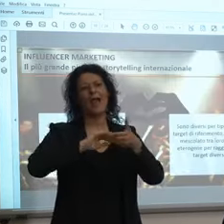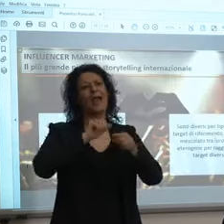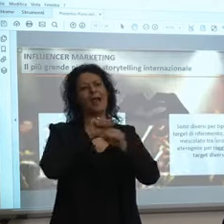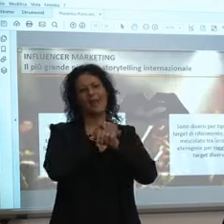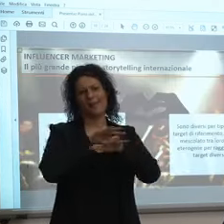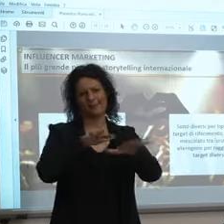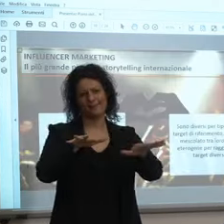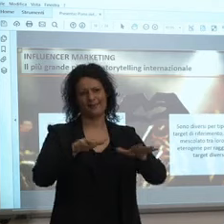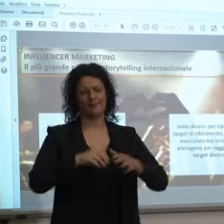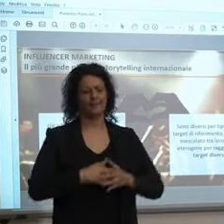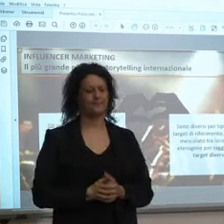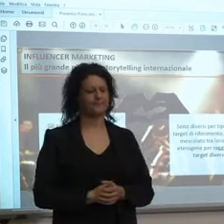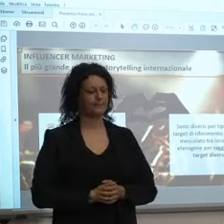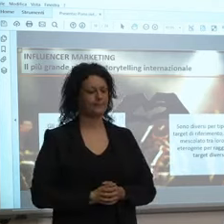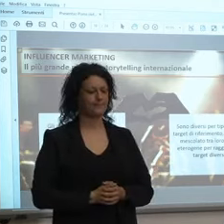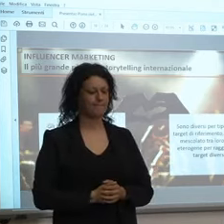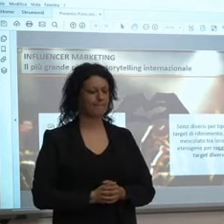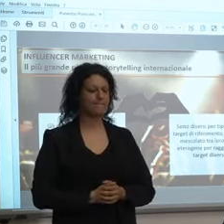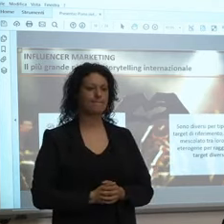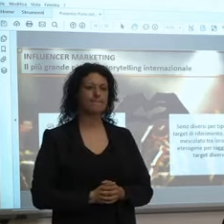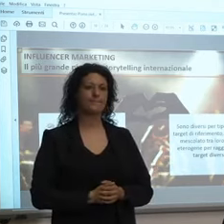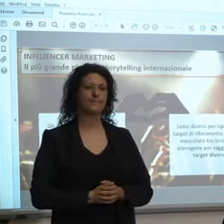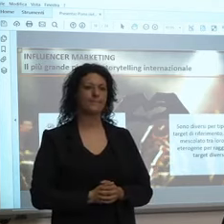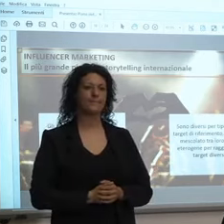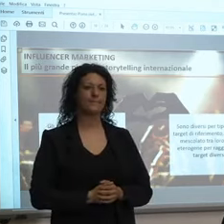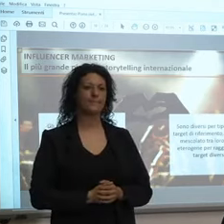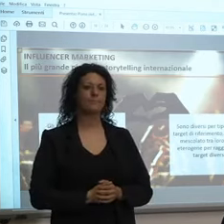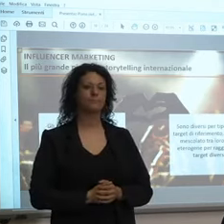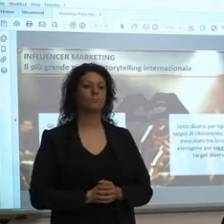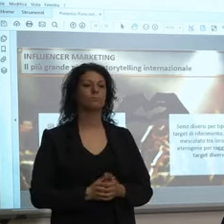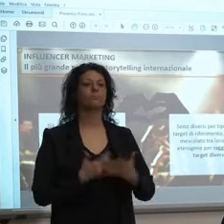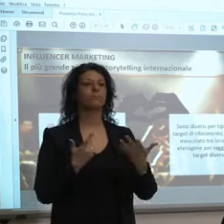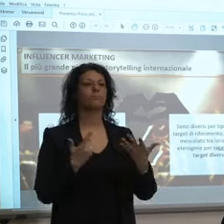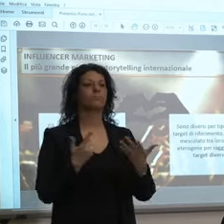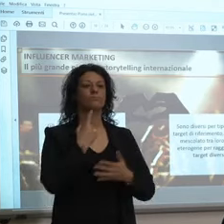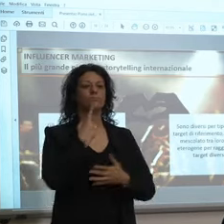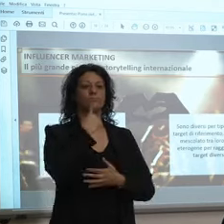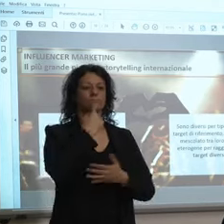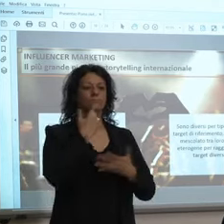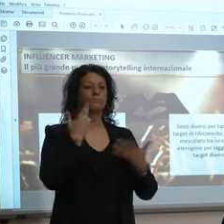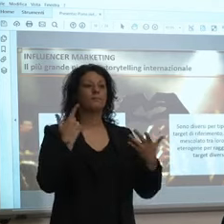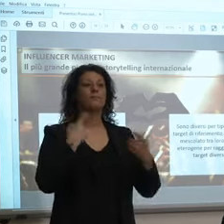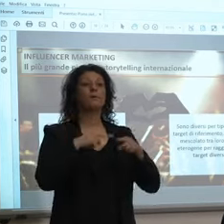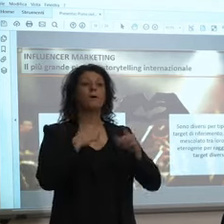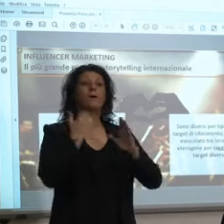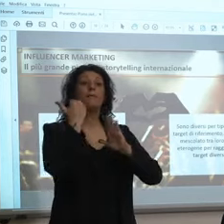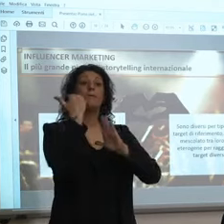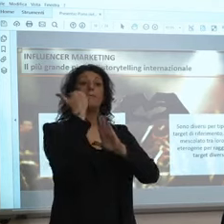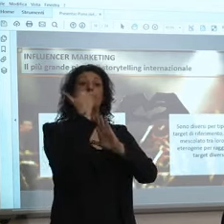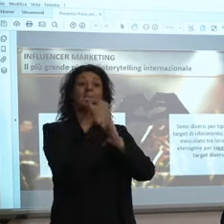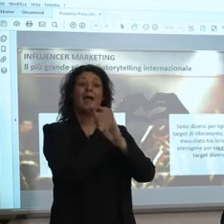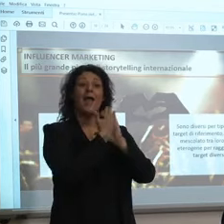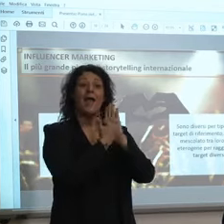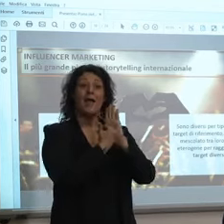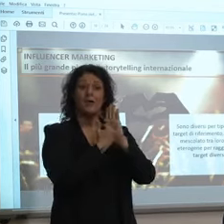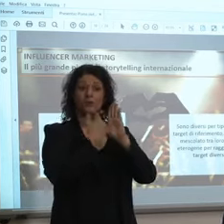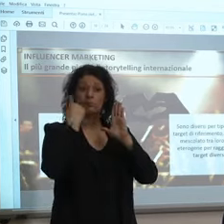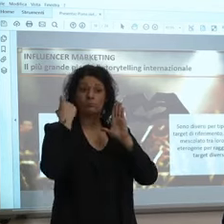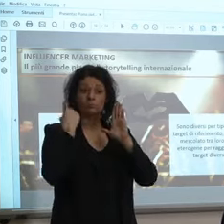velocemente dicevo che è il piano il più grande piano di storytelling